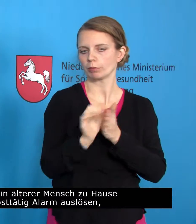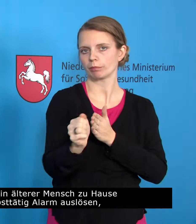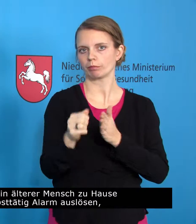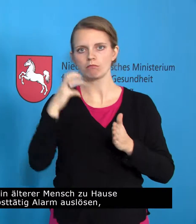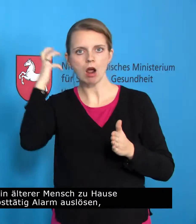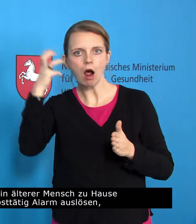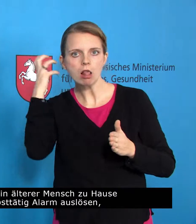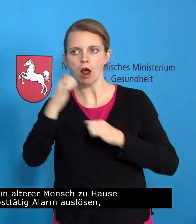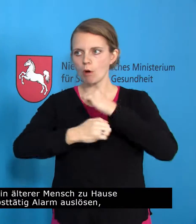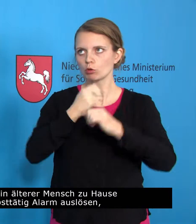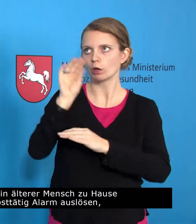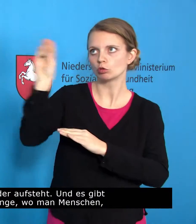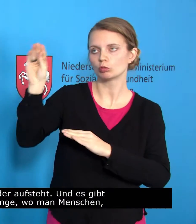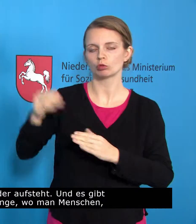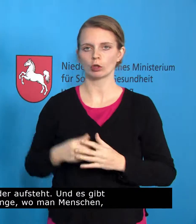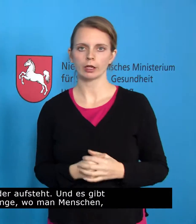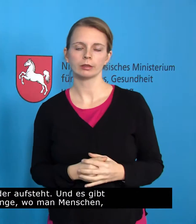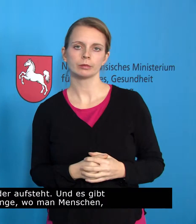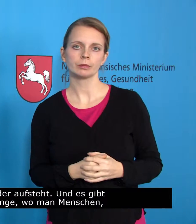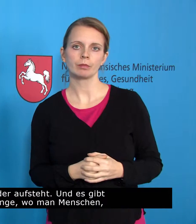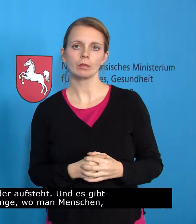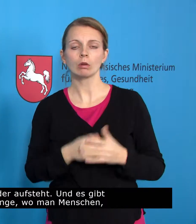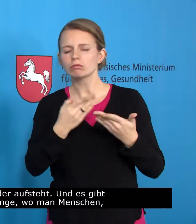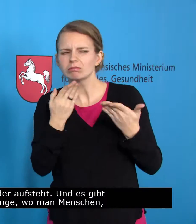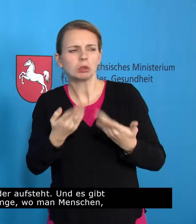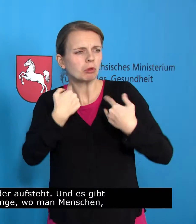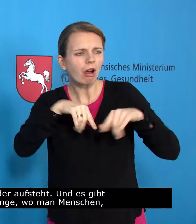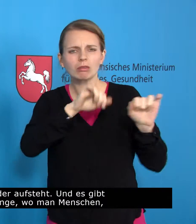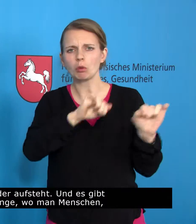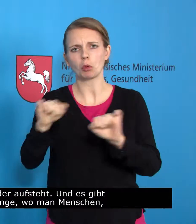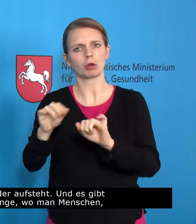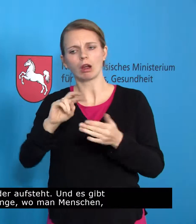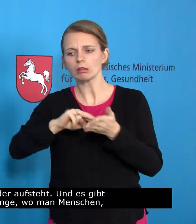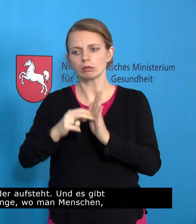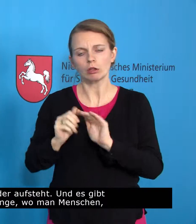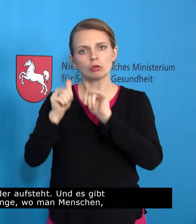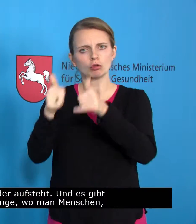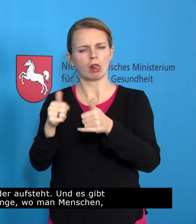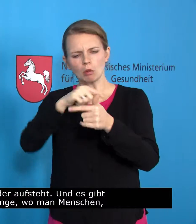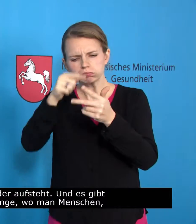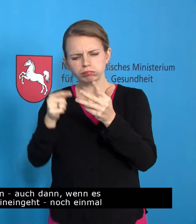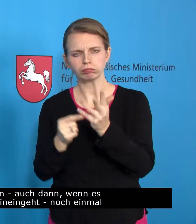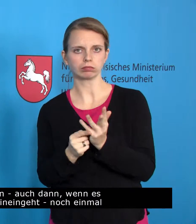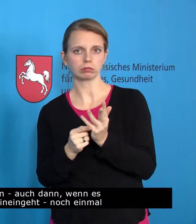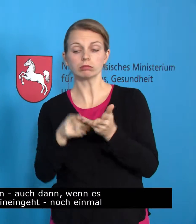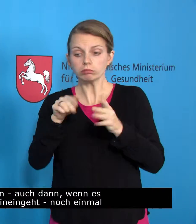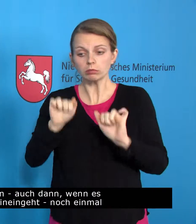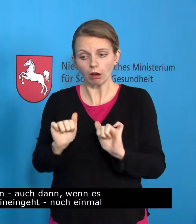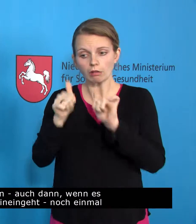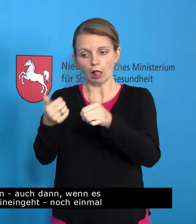Die dann selbsttätig Alarm auslösen, wenn der Mensch nicht wieder aufsteht. Und es gibt viele weitere innovative Dinge, wo man Menschen, die zu Hause bleiben wollen, auch dann,